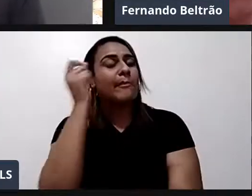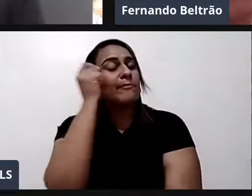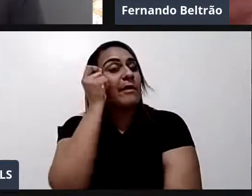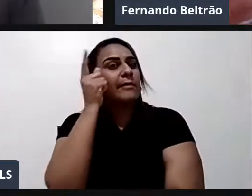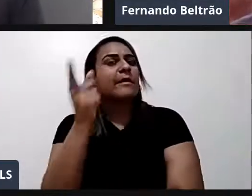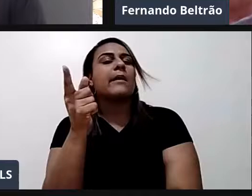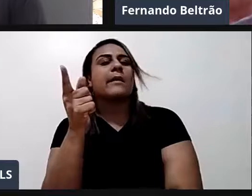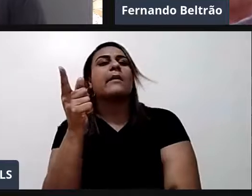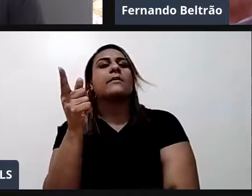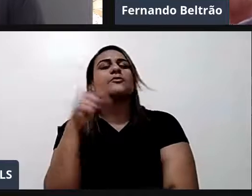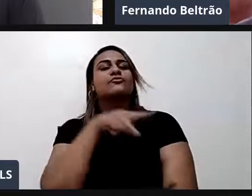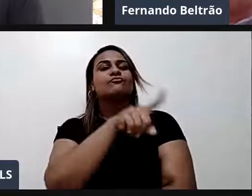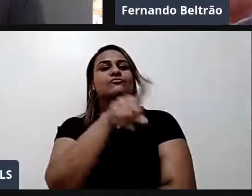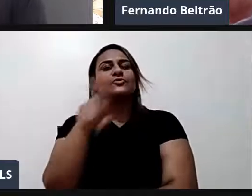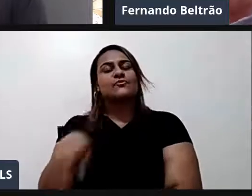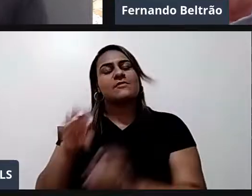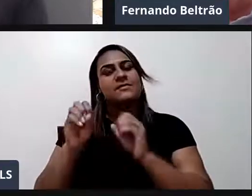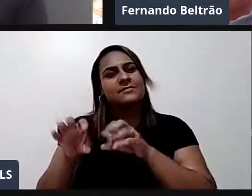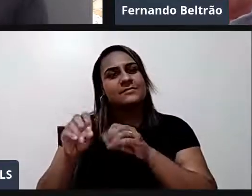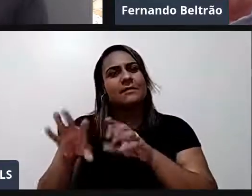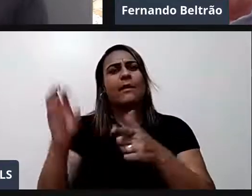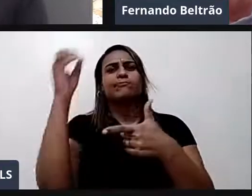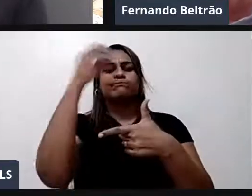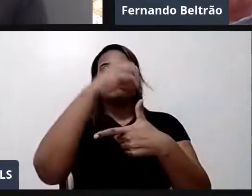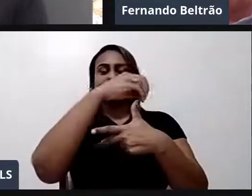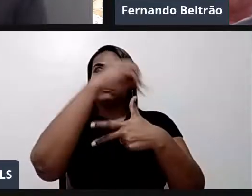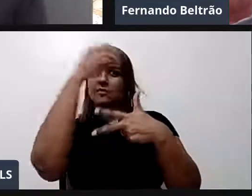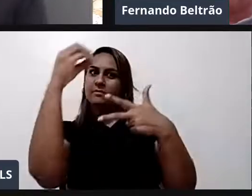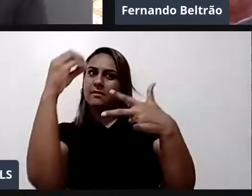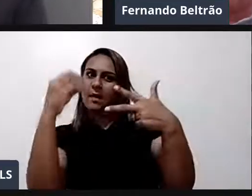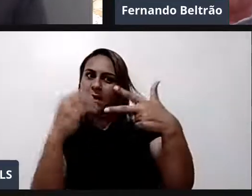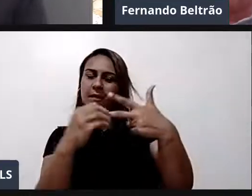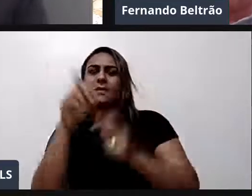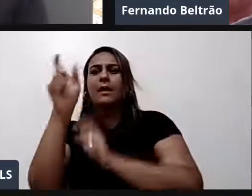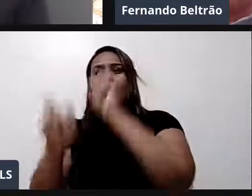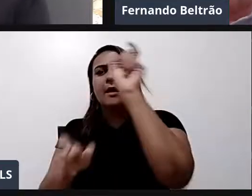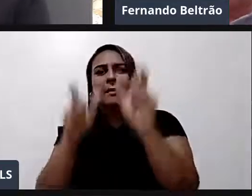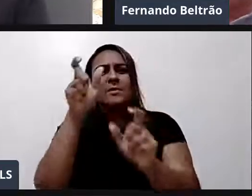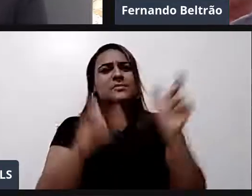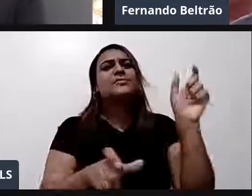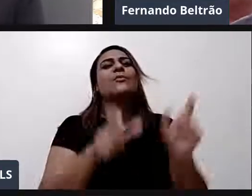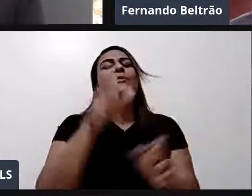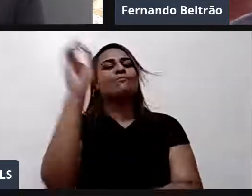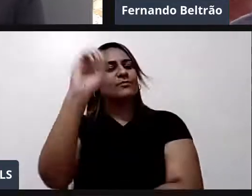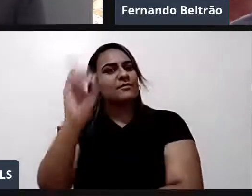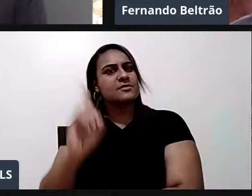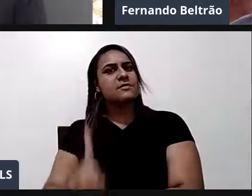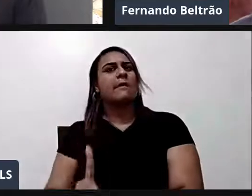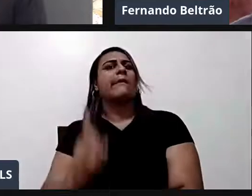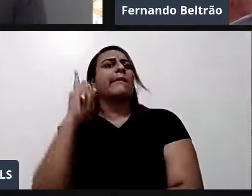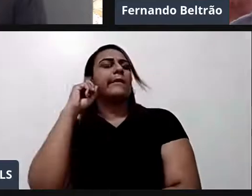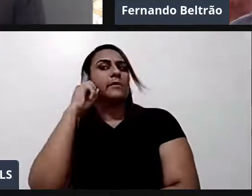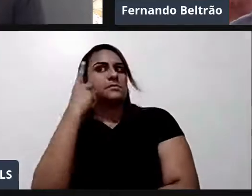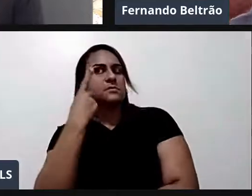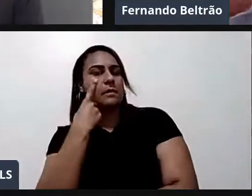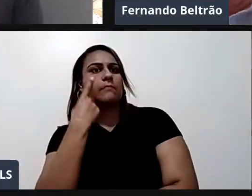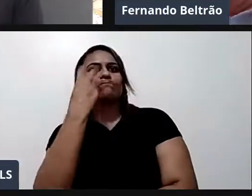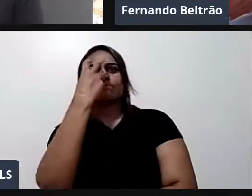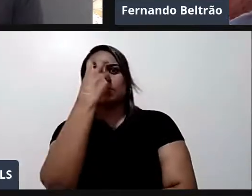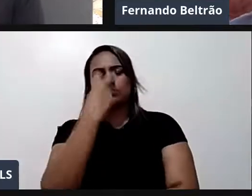Fazer esse pré-ENEM. Para pessoas com deficiência. Para cegos. Surdos. E excluídos sociais. Carlinhos. Como